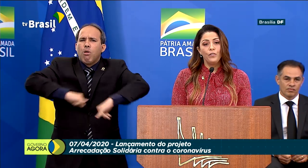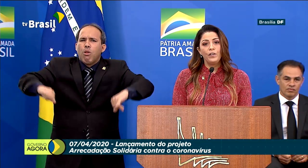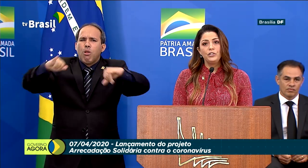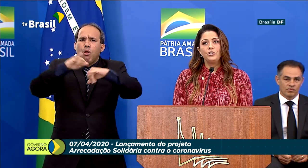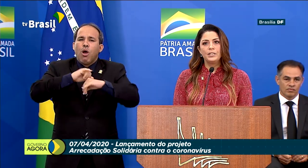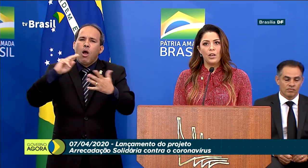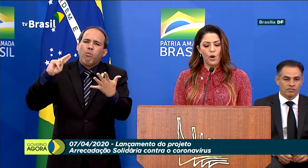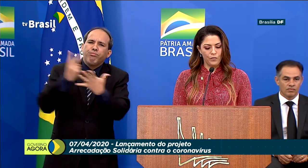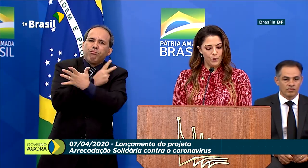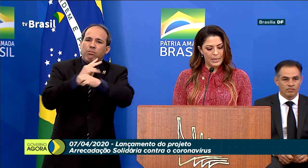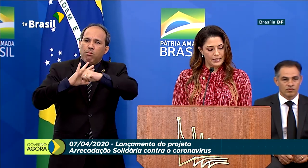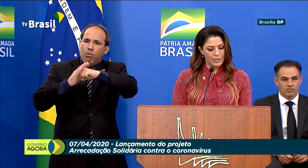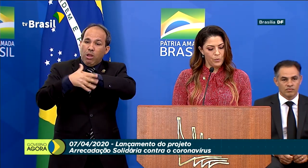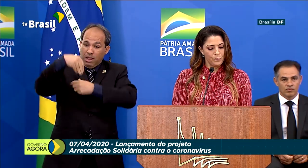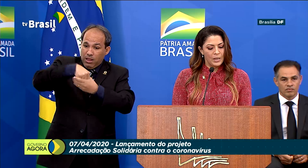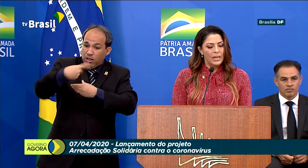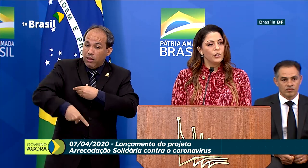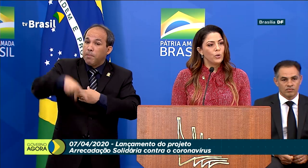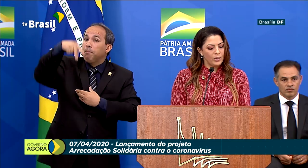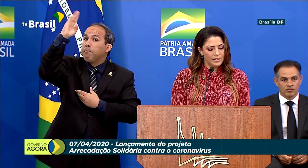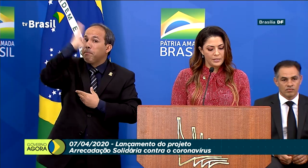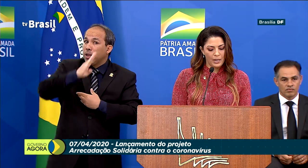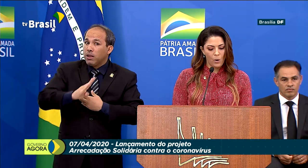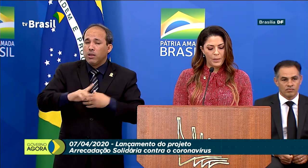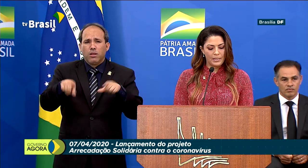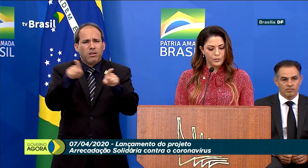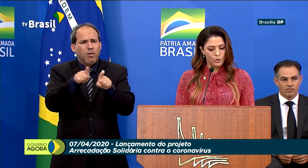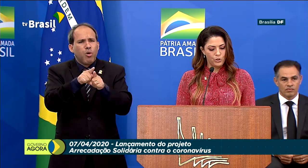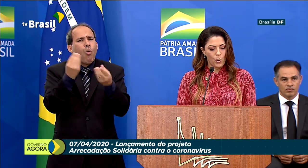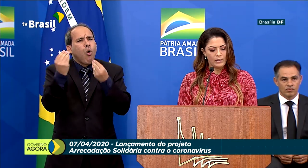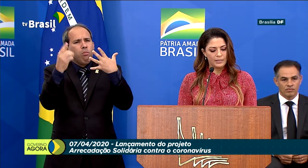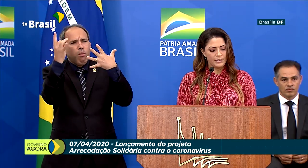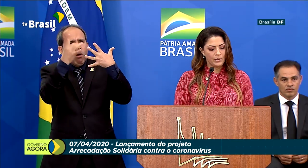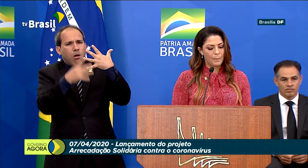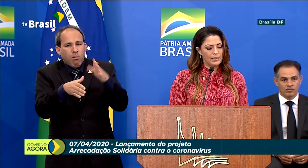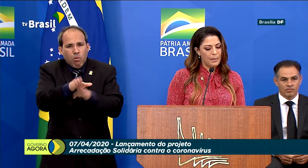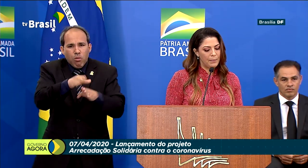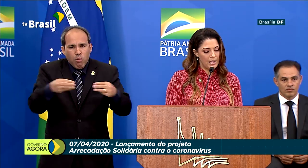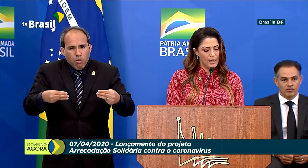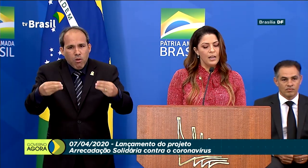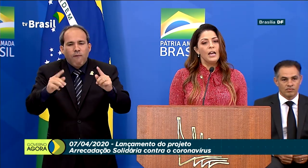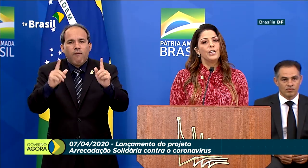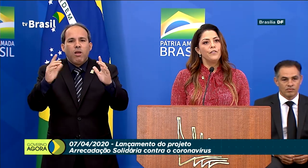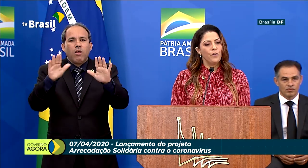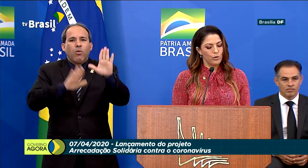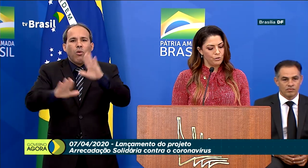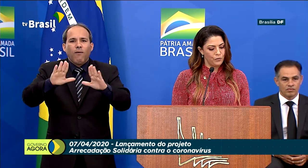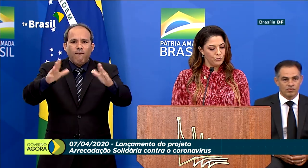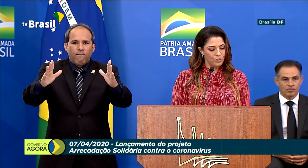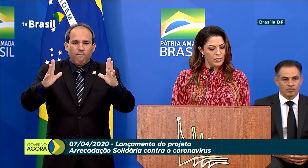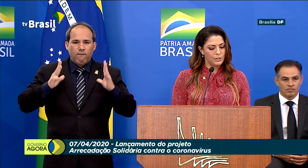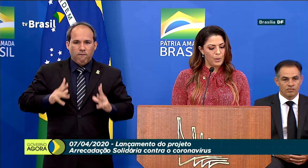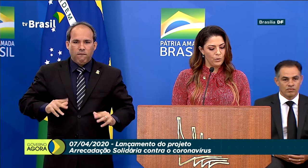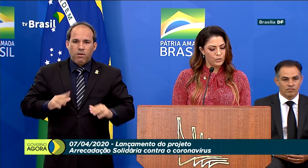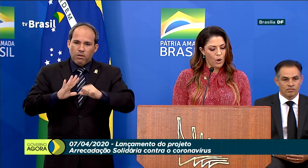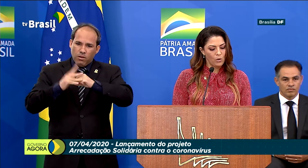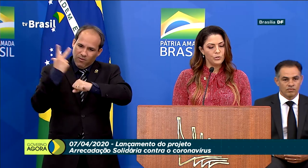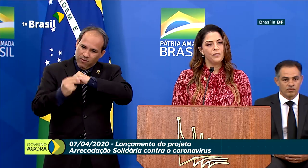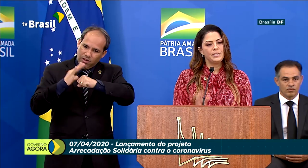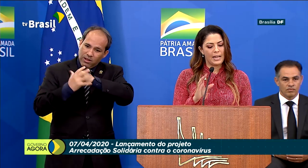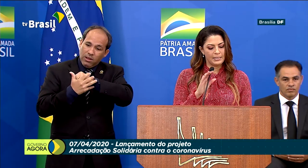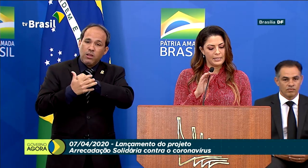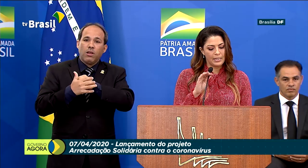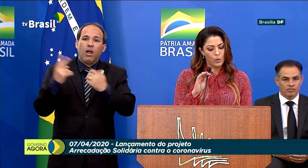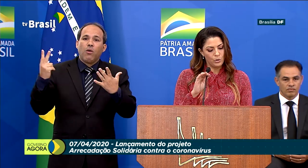do Covid-19 no Brasil e todas as recomendações de contenção da pandemia que foram difundidas pelos